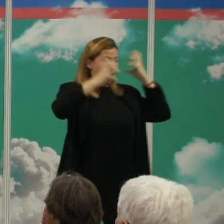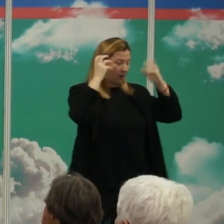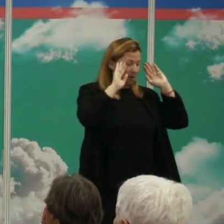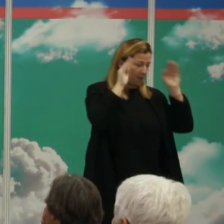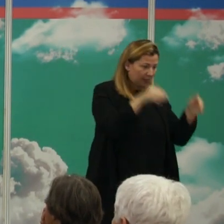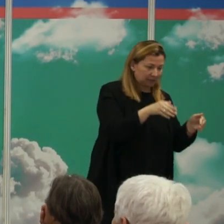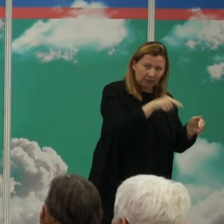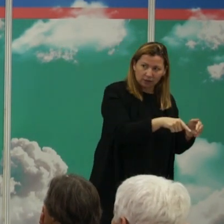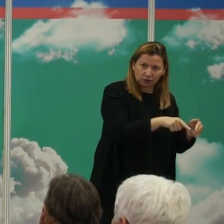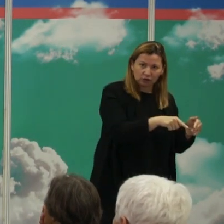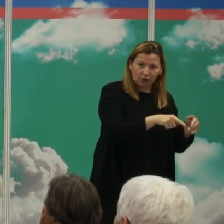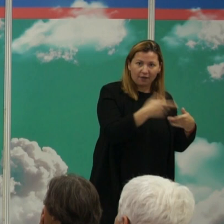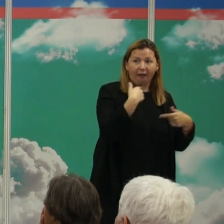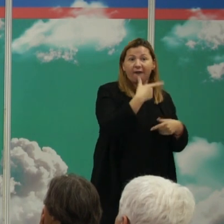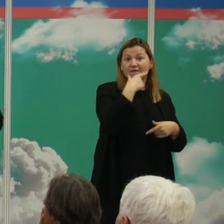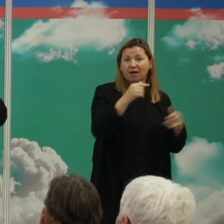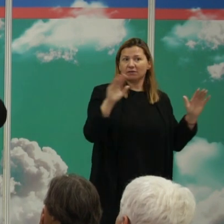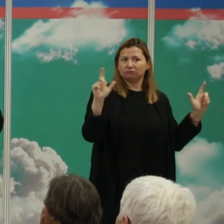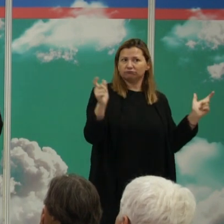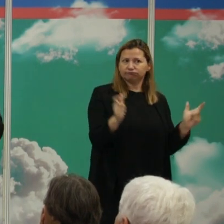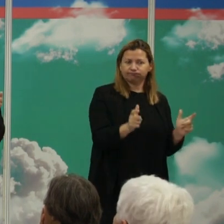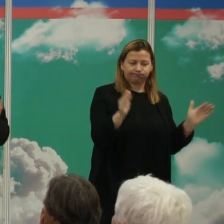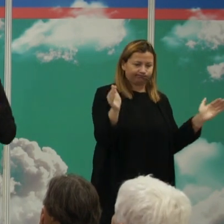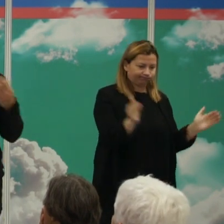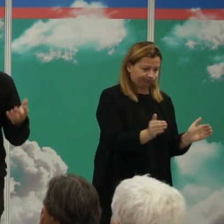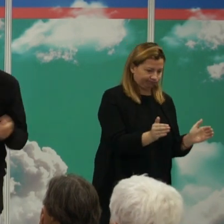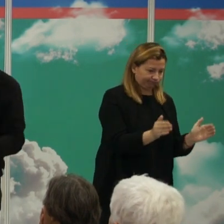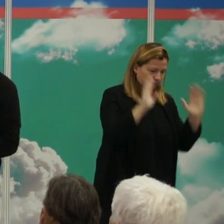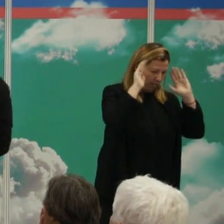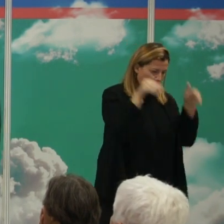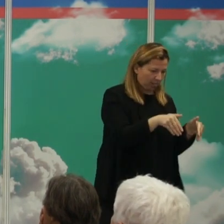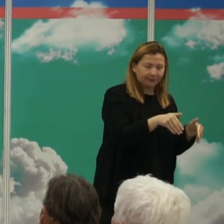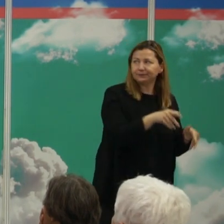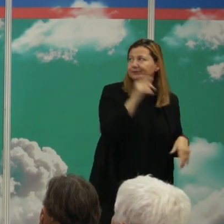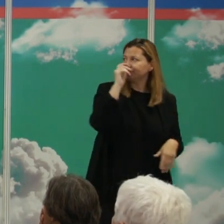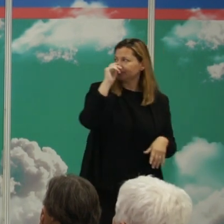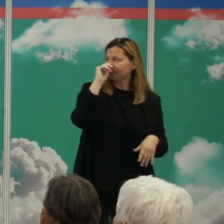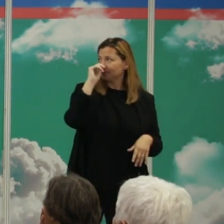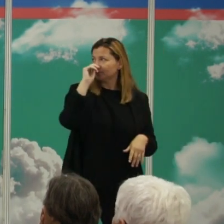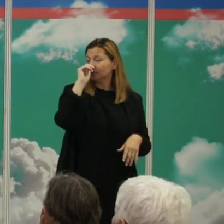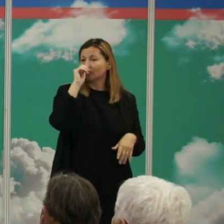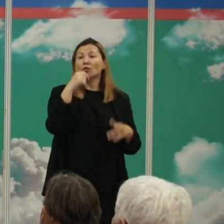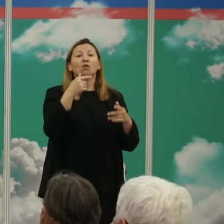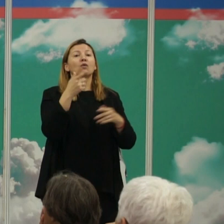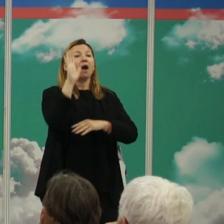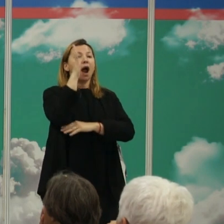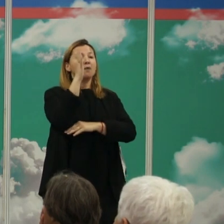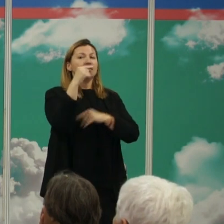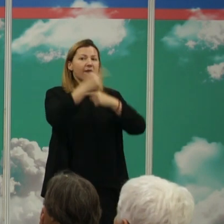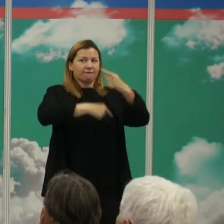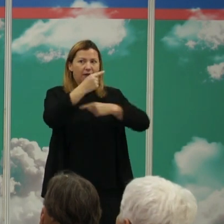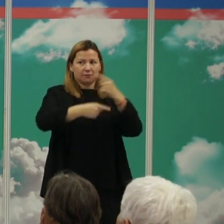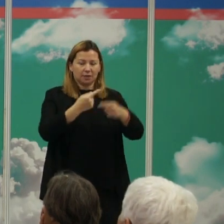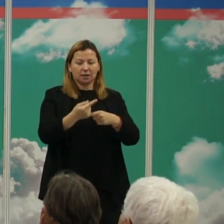mamíferos y es fácil acotarlos y acotándolo a los mamíferos podemos construir mejor un árbol de familia de mamíferos y ver si